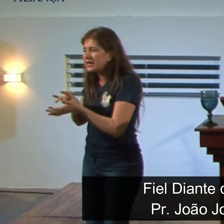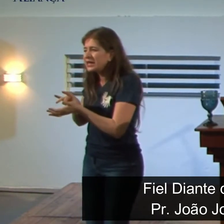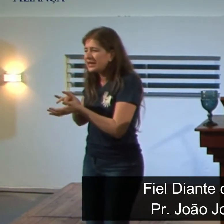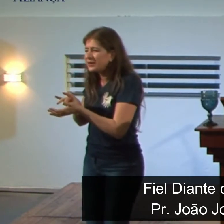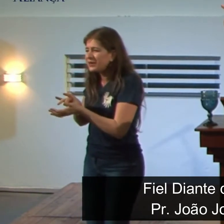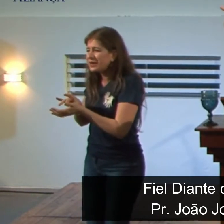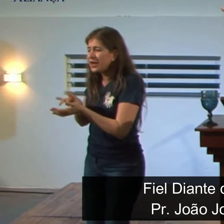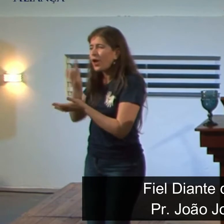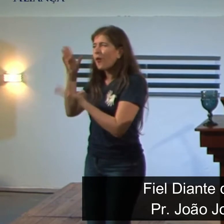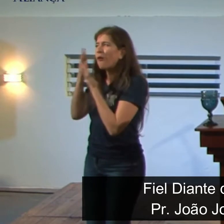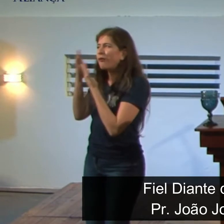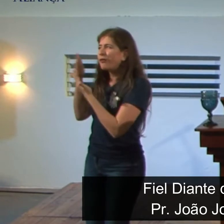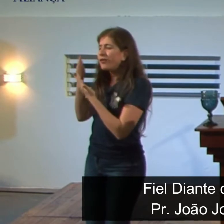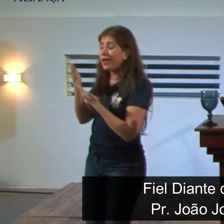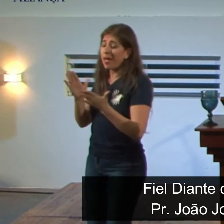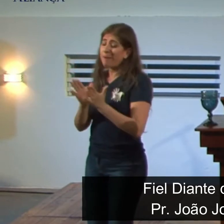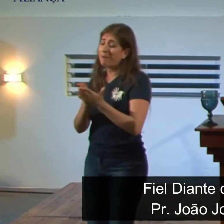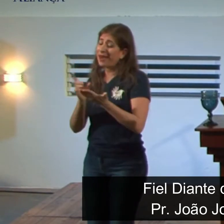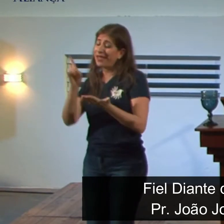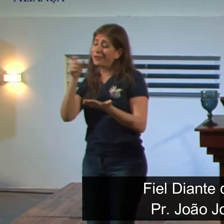vamos atualizar a Bíblia,